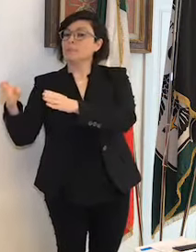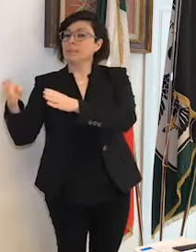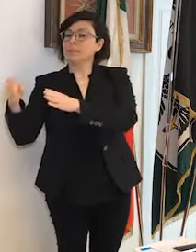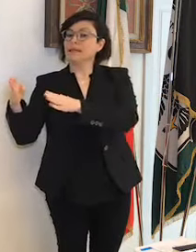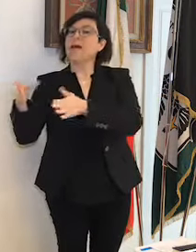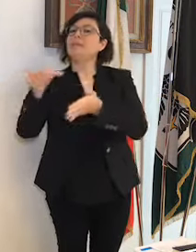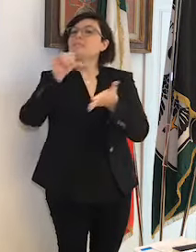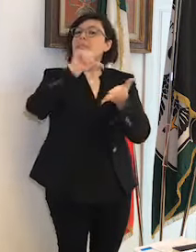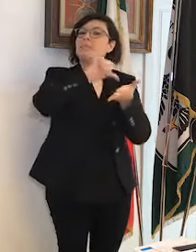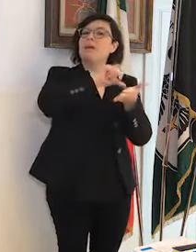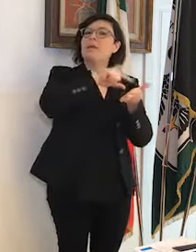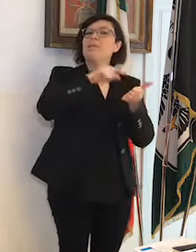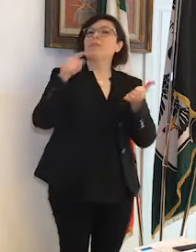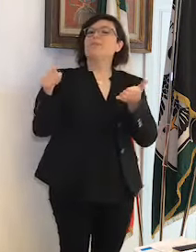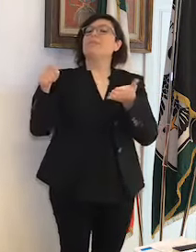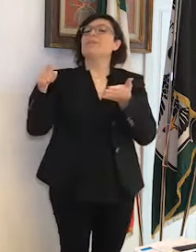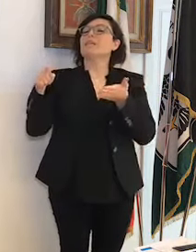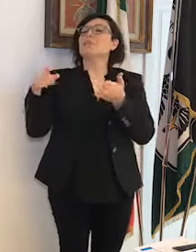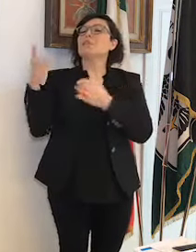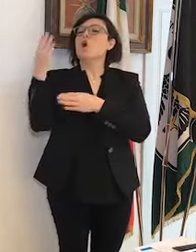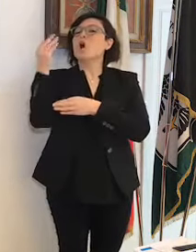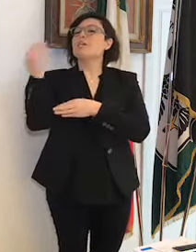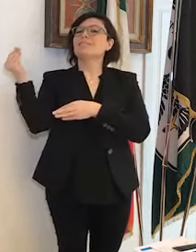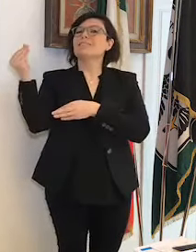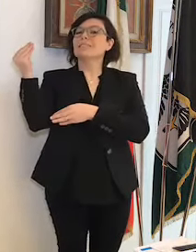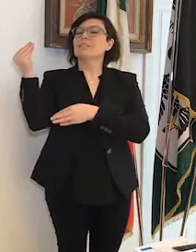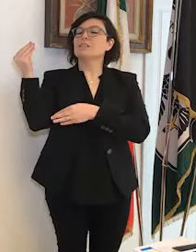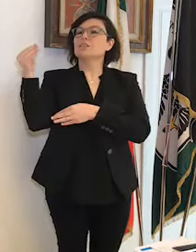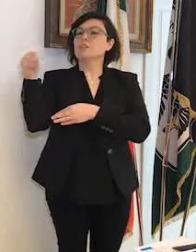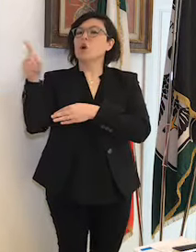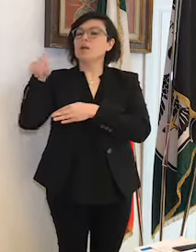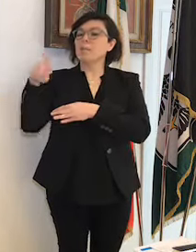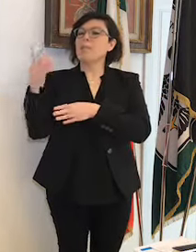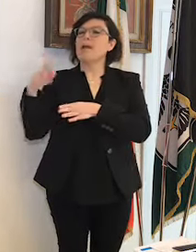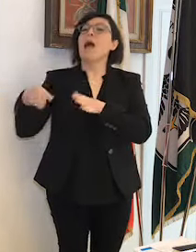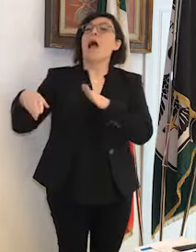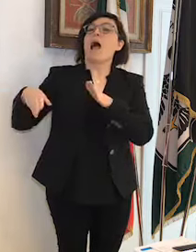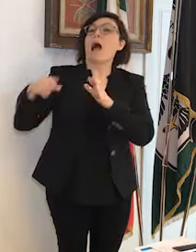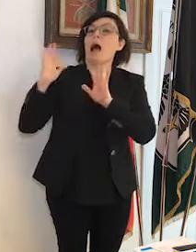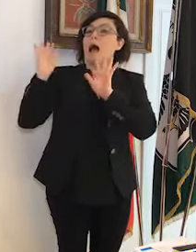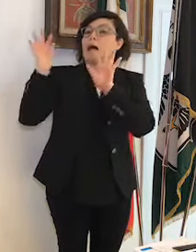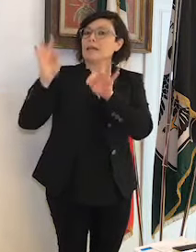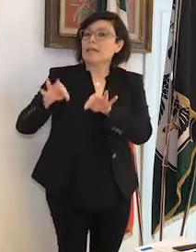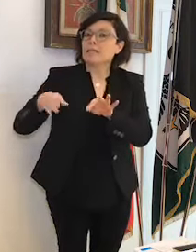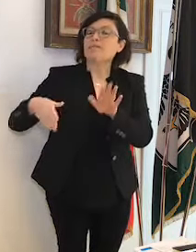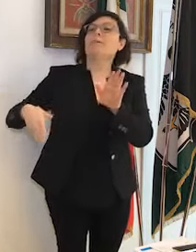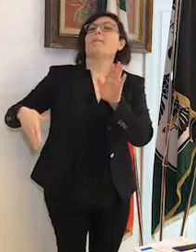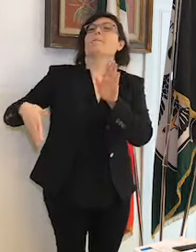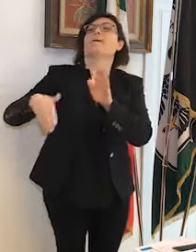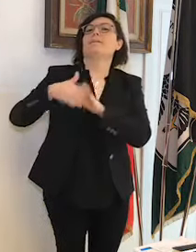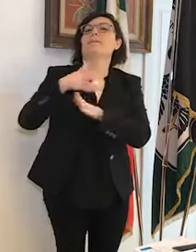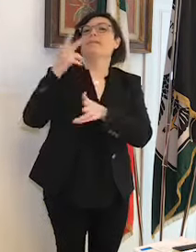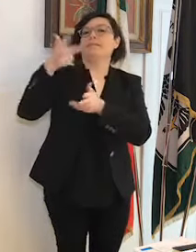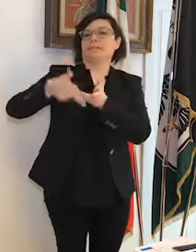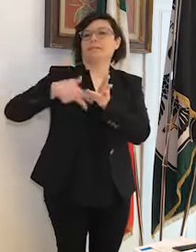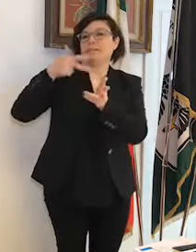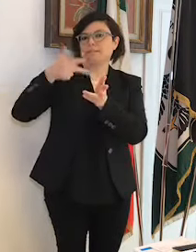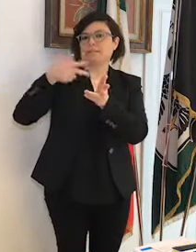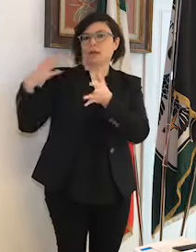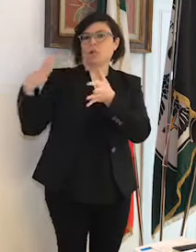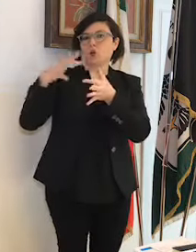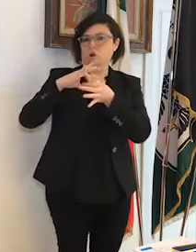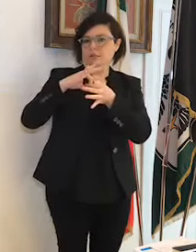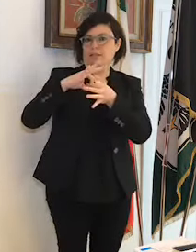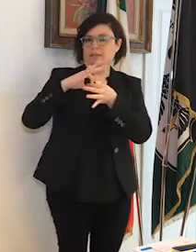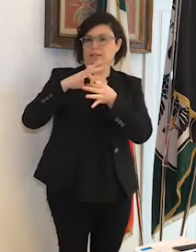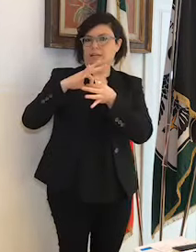stazione in coincidenza con gli arrivi e le partenze dei treni con alcune corse della linea 1F sarà